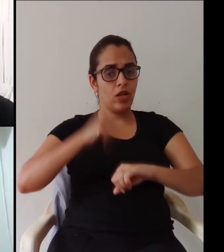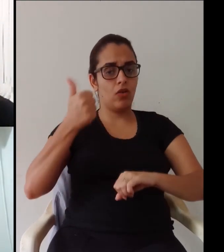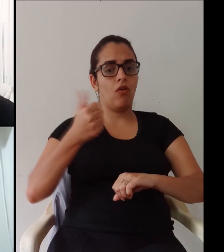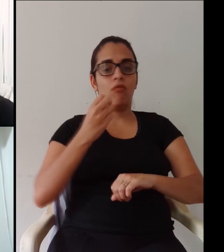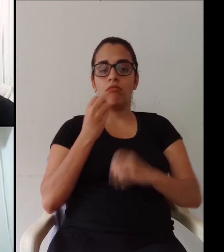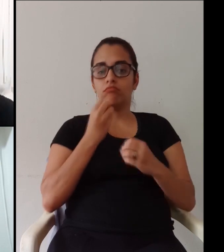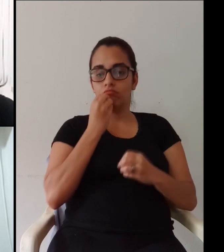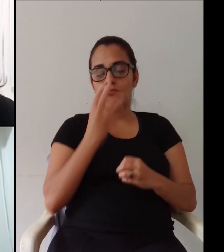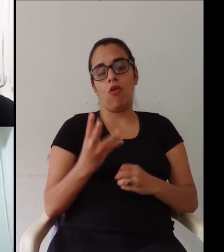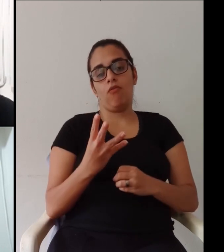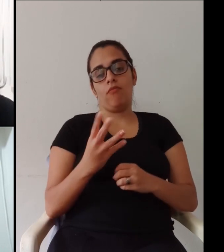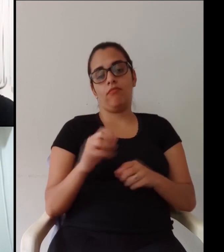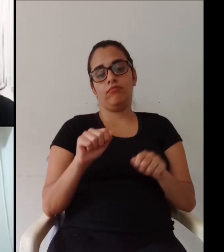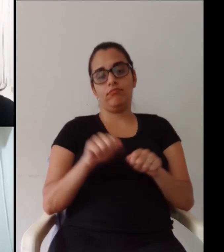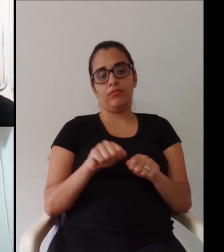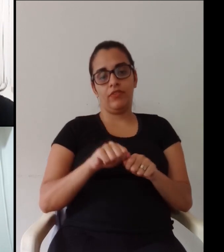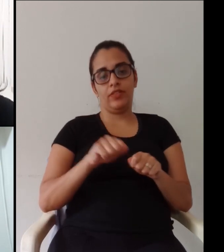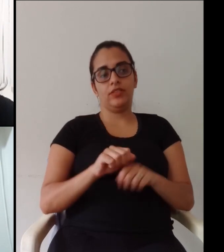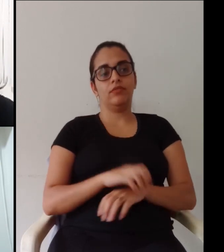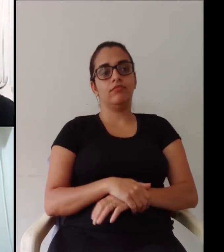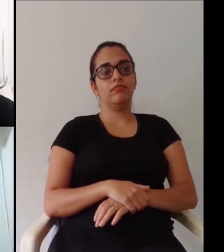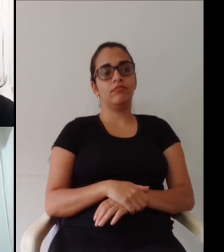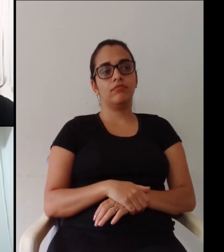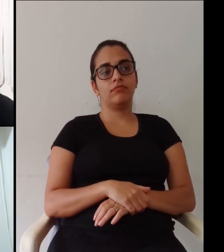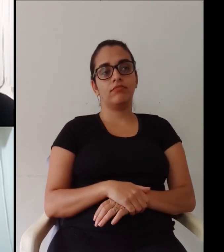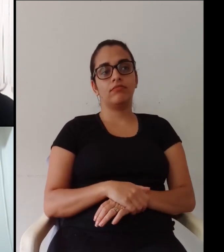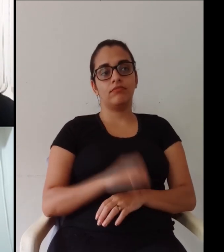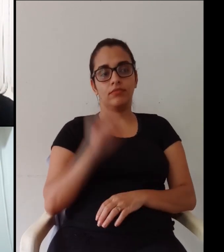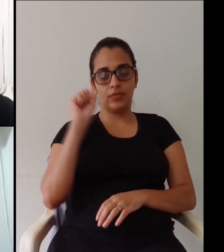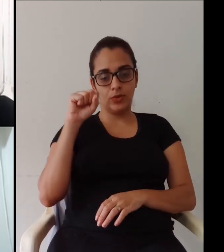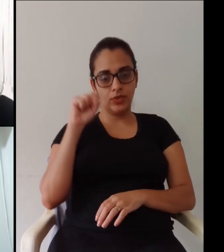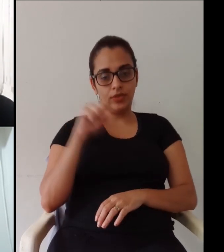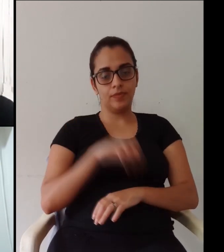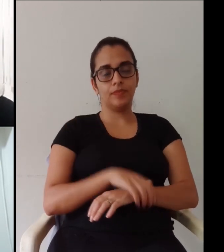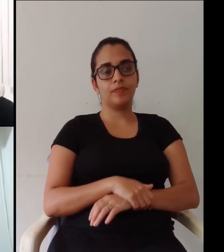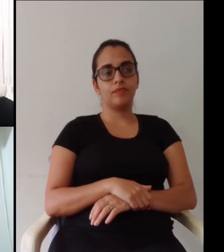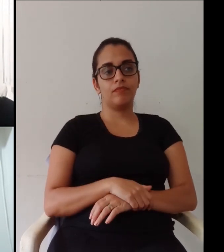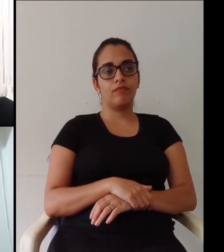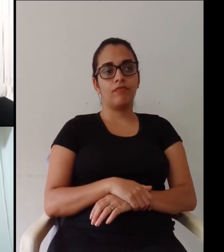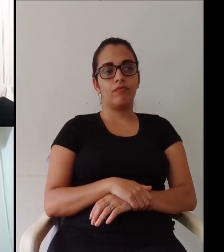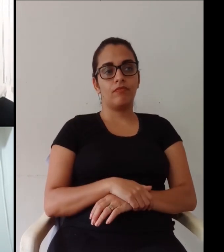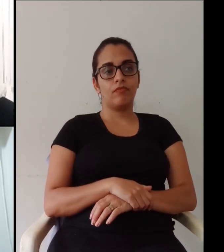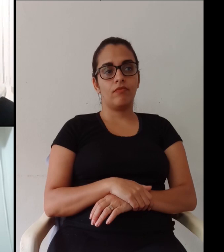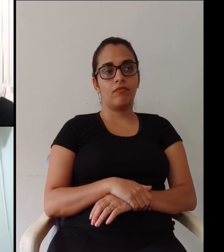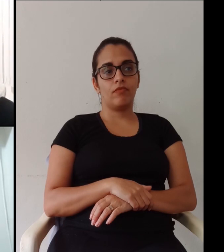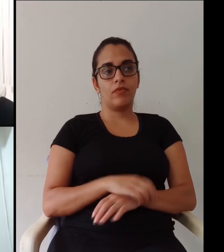mas que a gente tenha uma preocupação que seja feita com muita qualidade da melhor forma possível